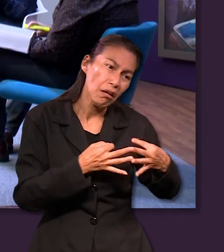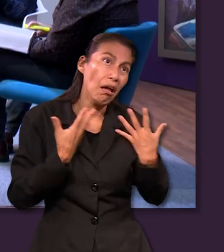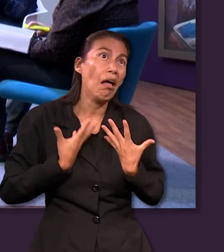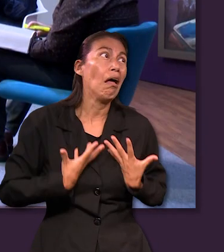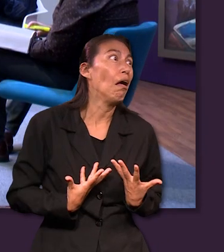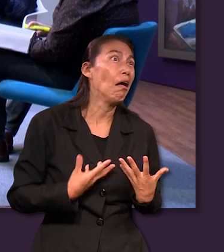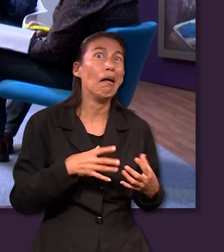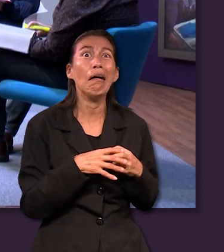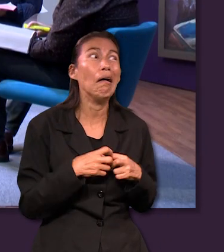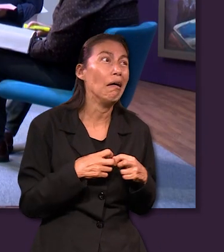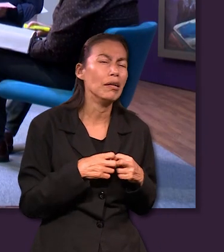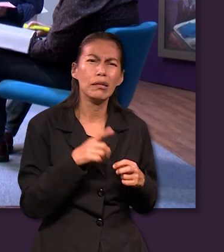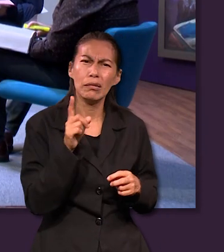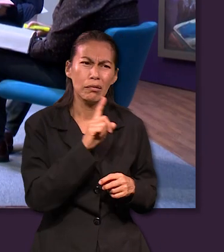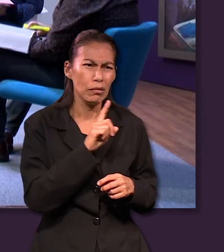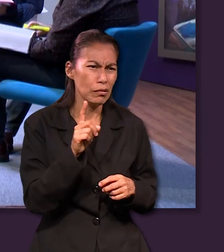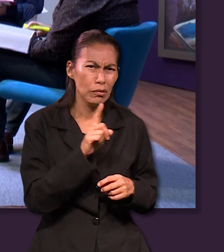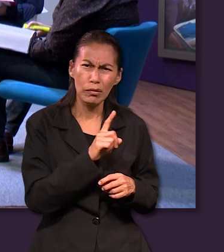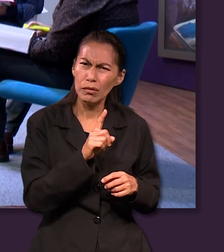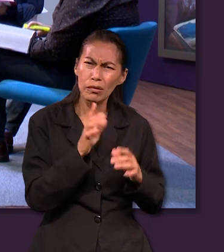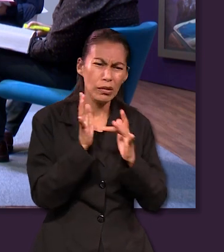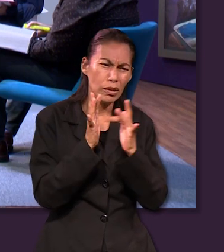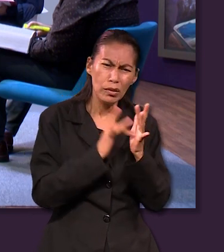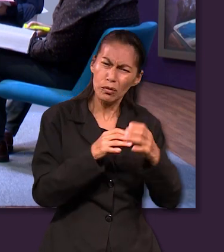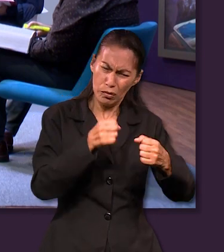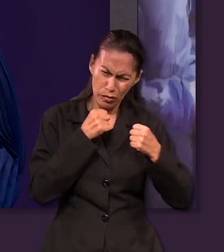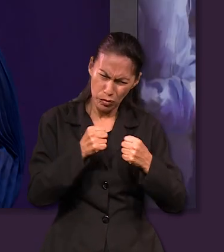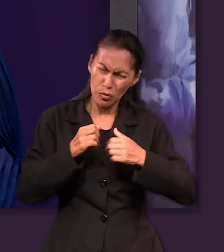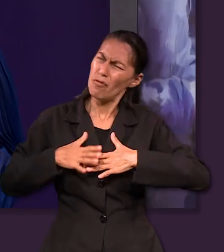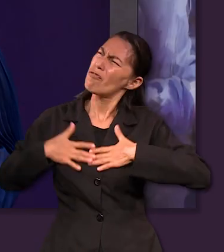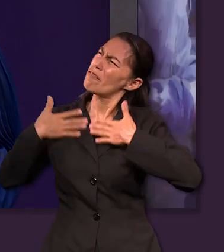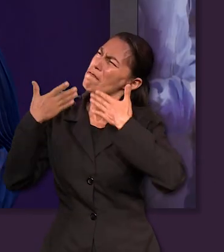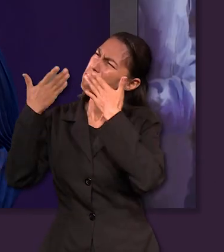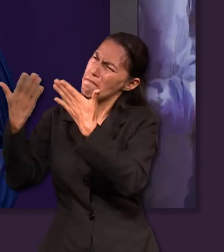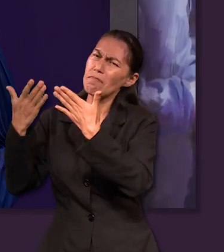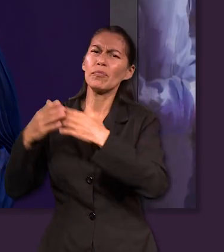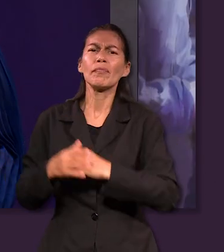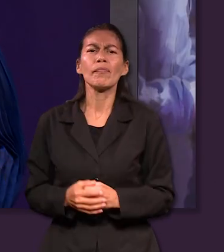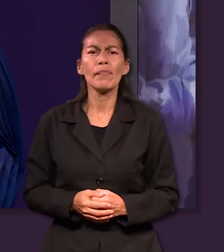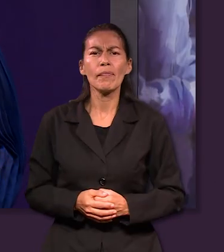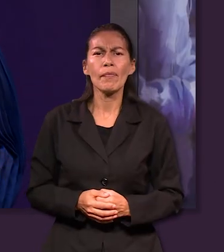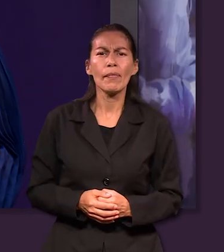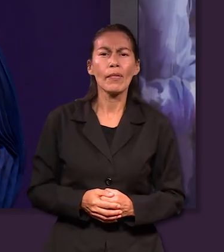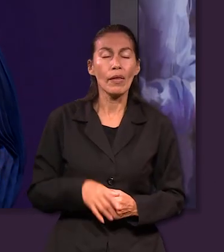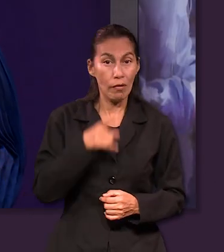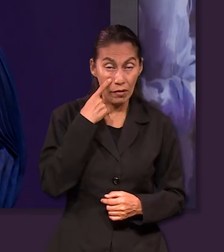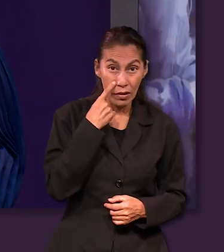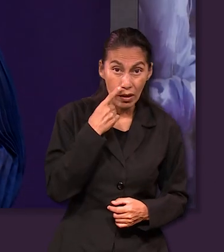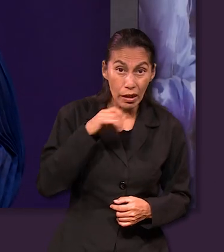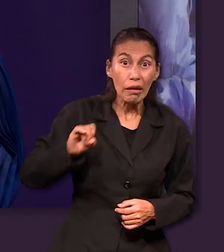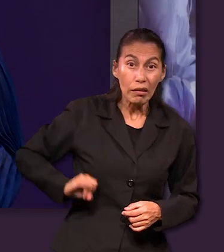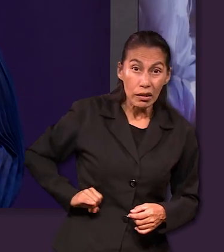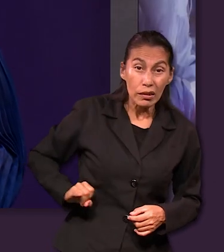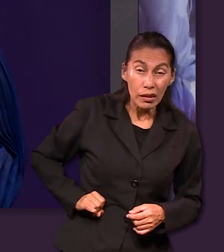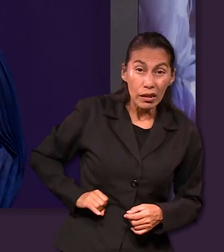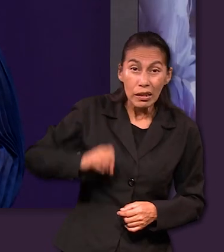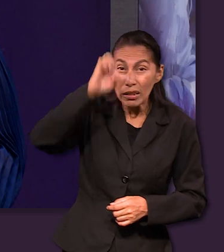que que interesante como dice que realmente el Espíritu de Dios nos guía